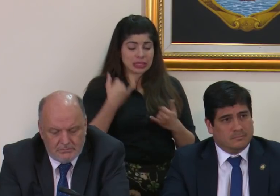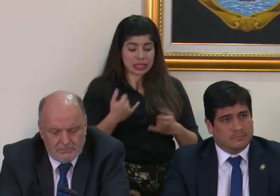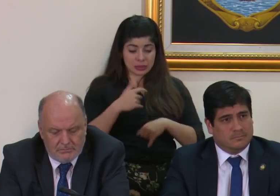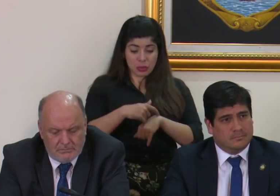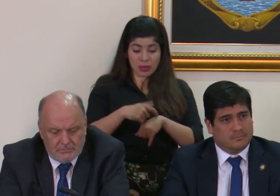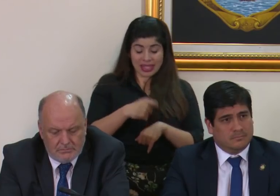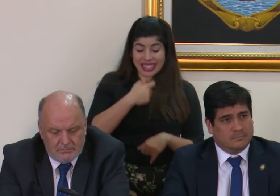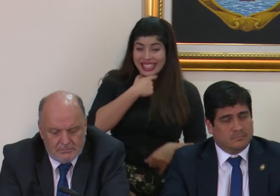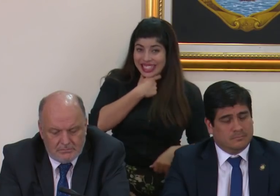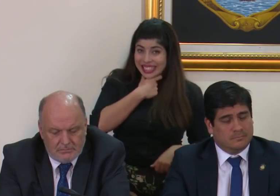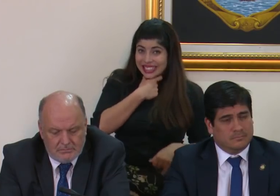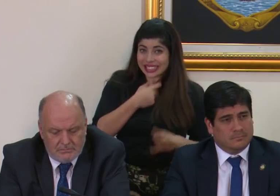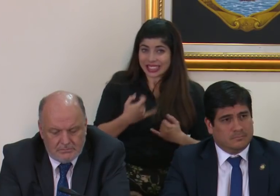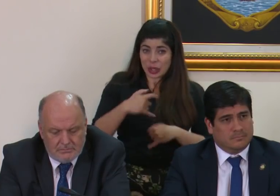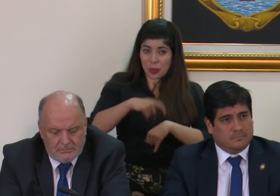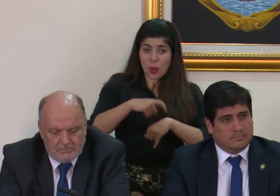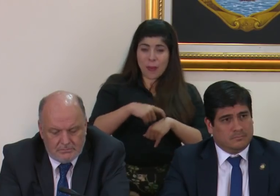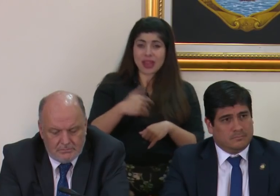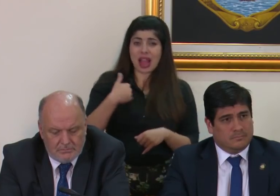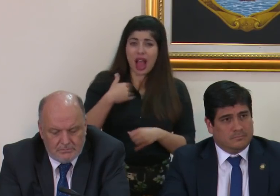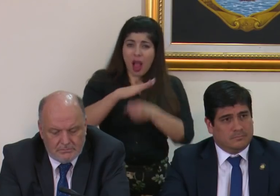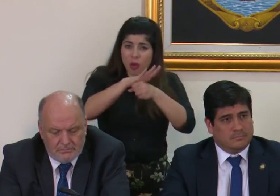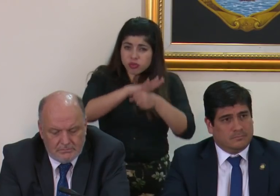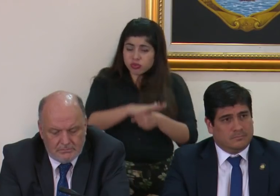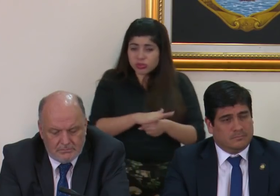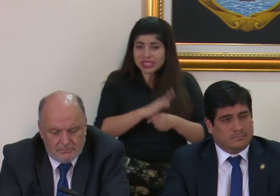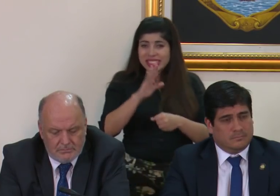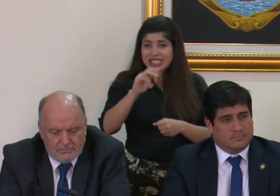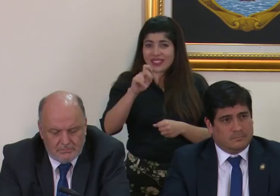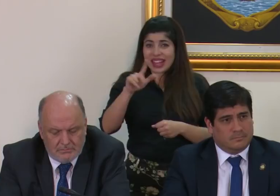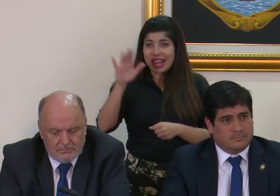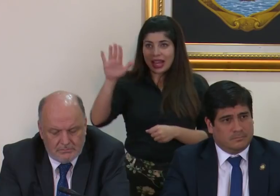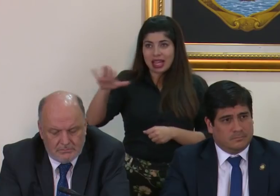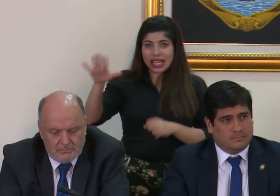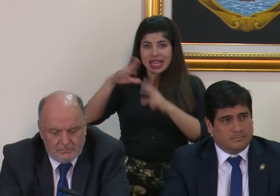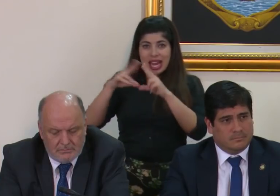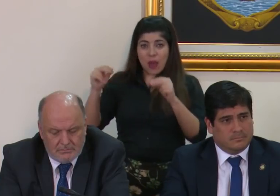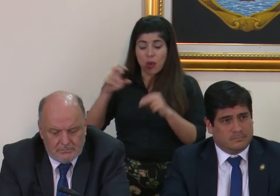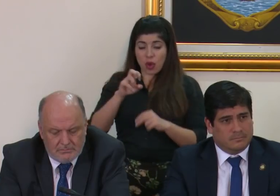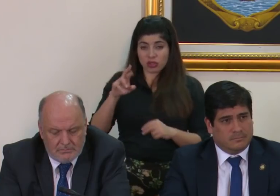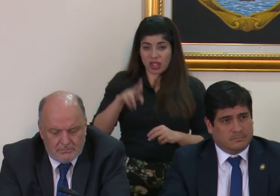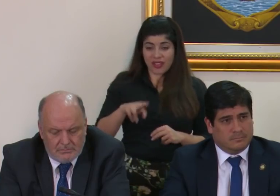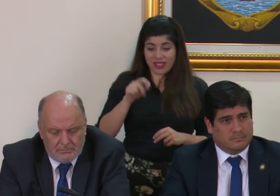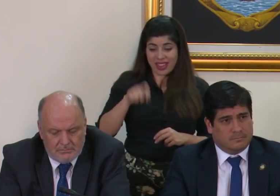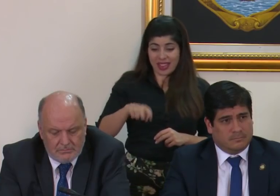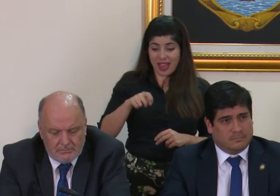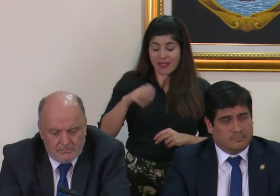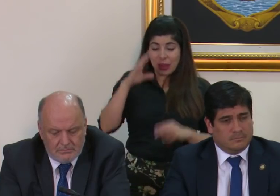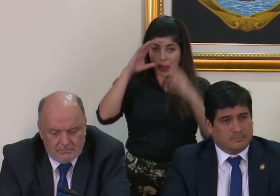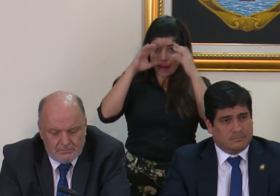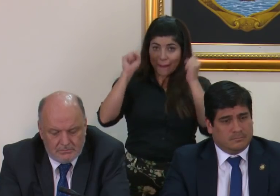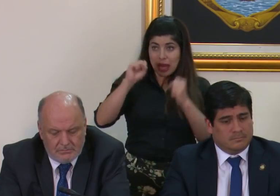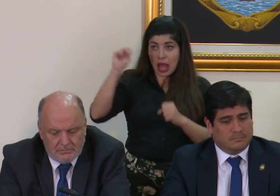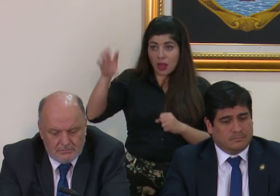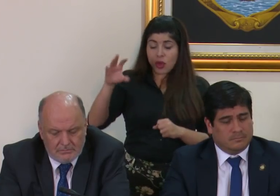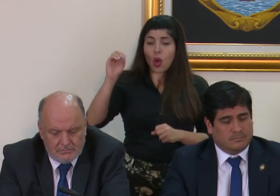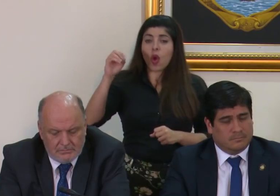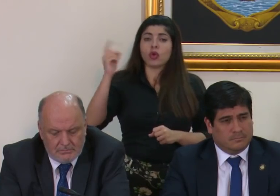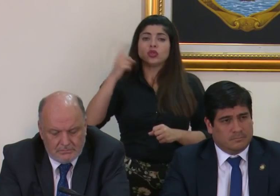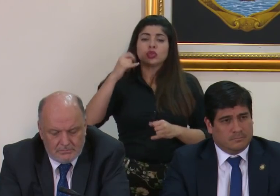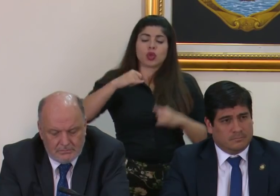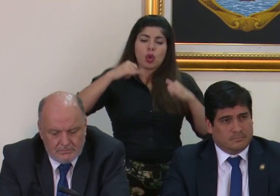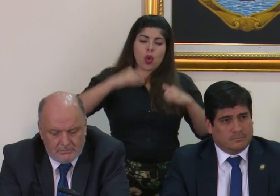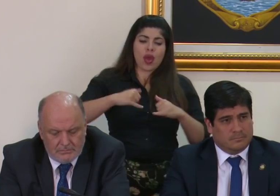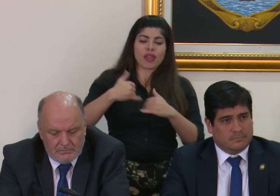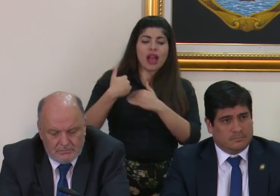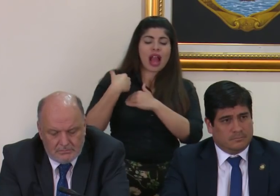crisis que en estos momentos se nos cae una represión civil en Nicaragua Costa Rica tenga un embajador o podemos quedarnos solamente con el